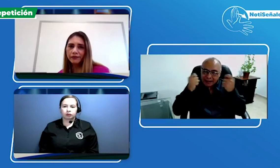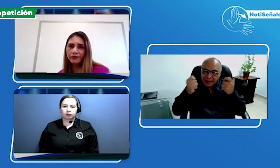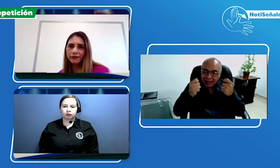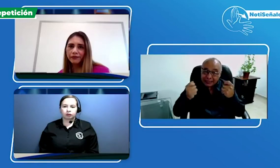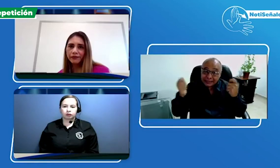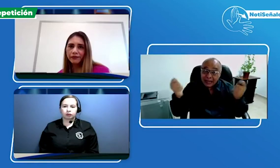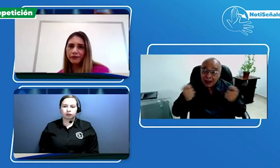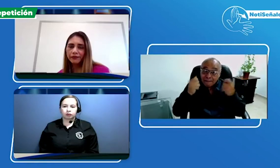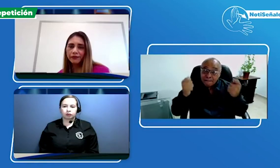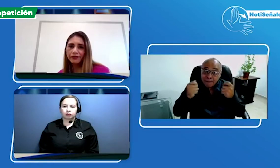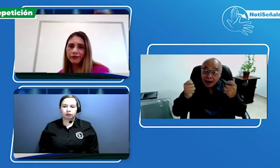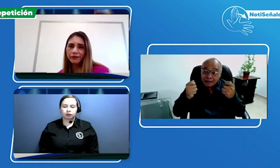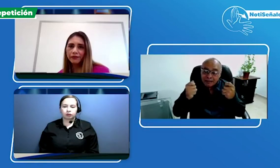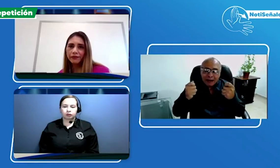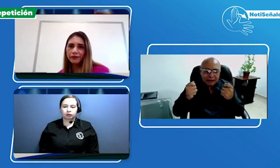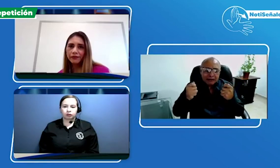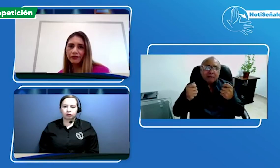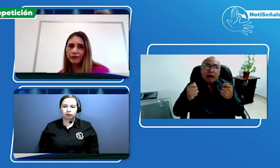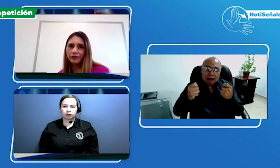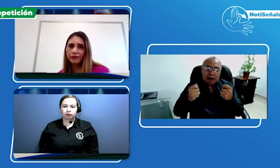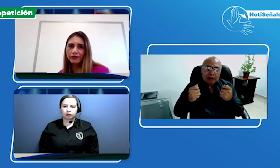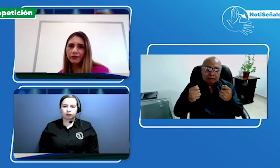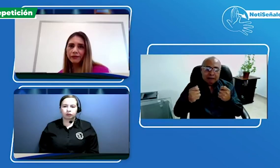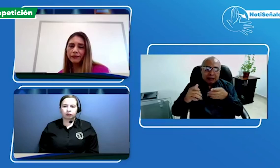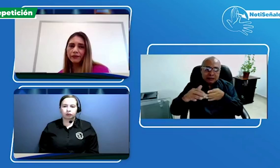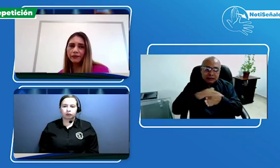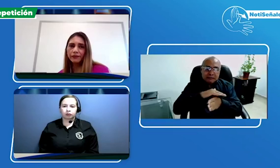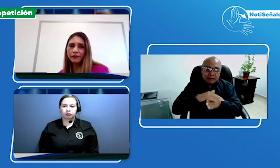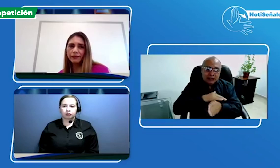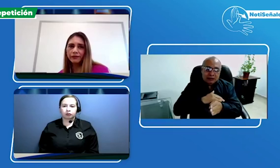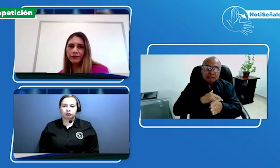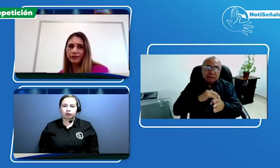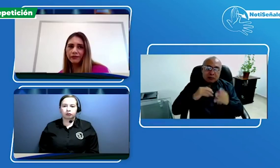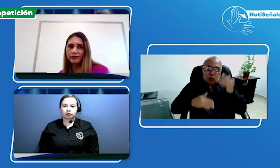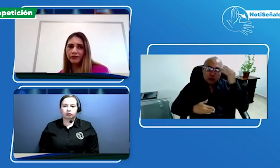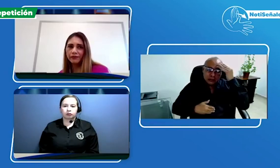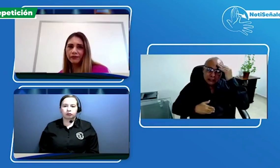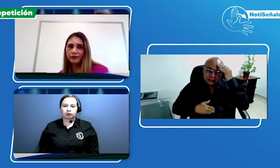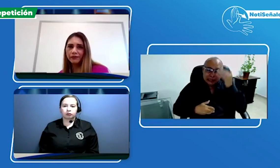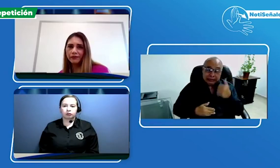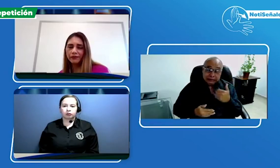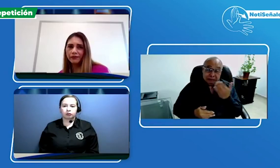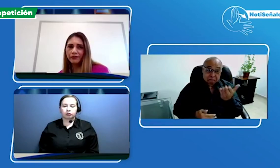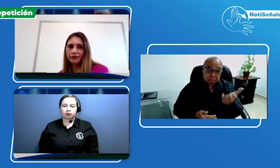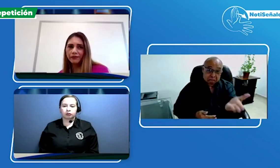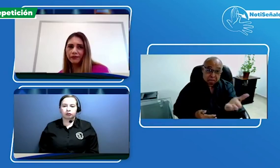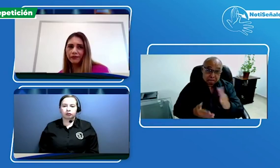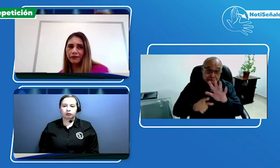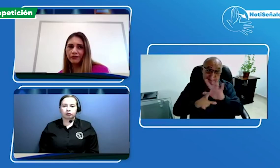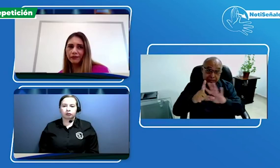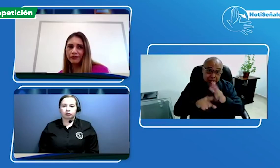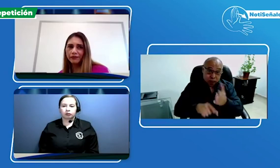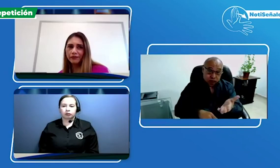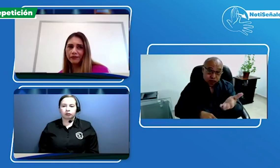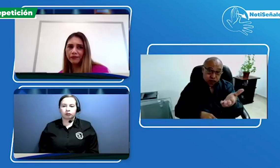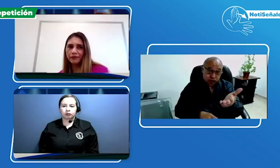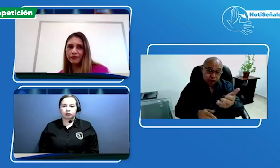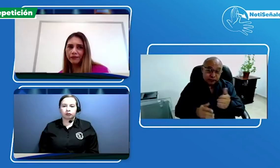información por eso vamos a mostrarles nuevamente el vídeo de la campaña de sin accesibilidad